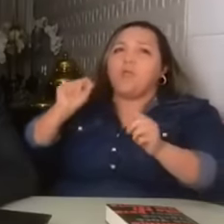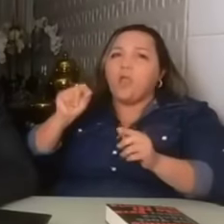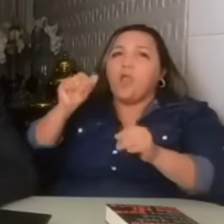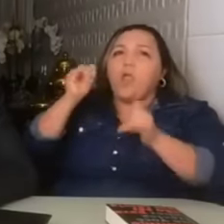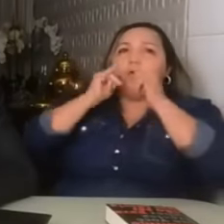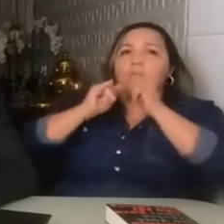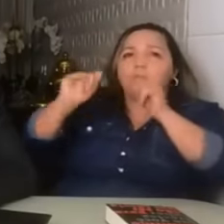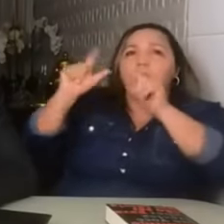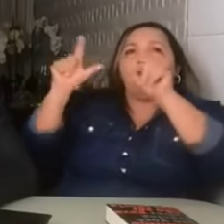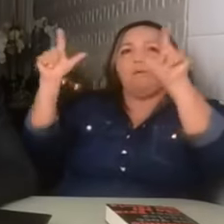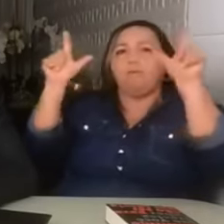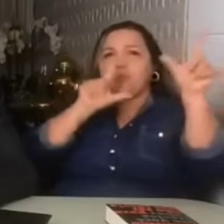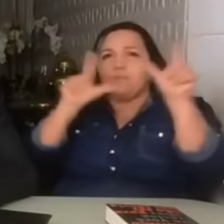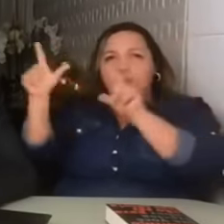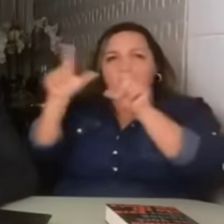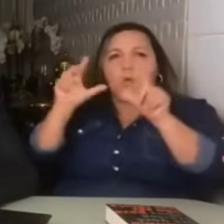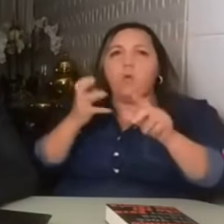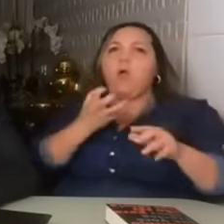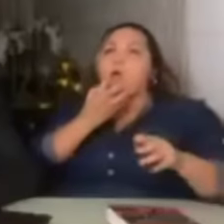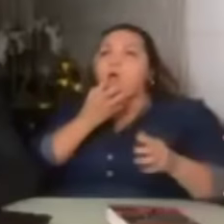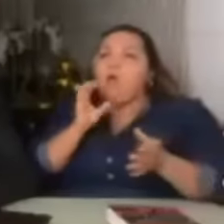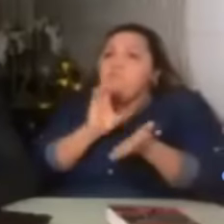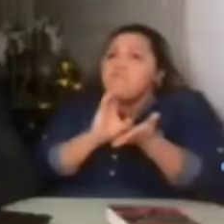o tempo todo criticando.